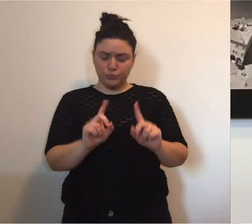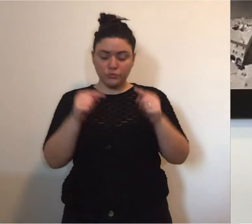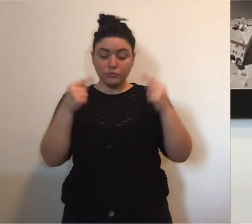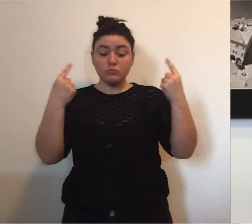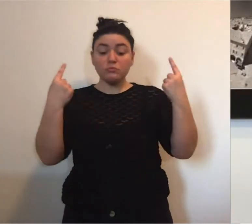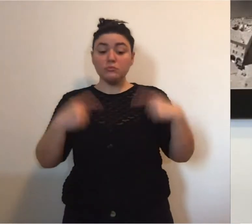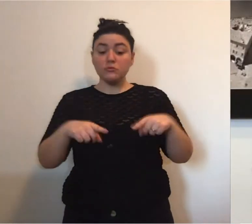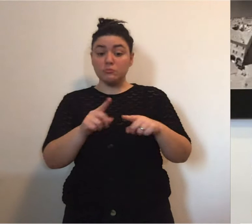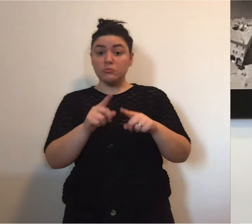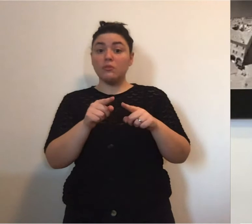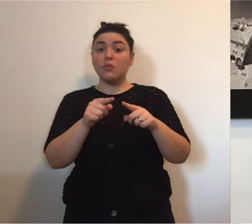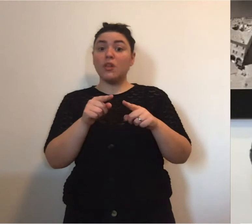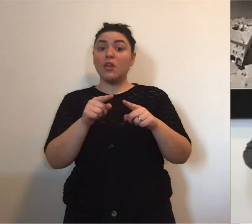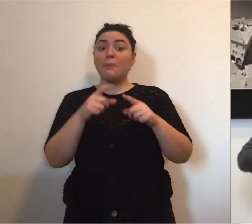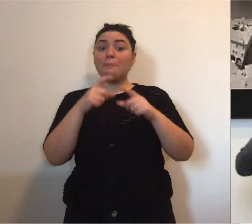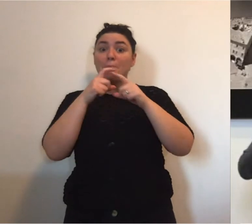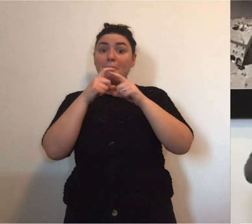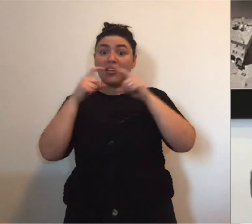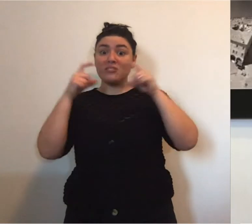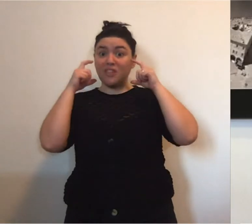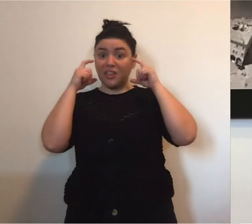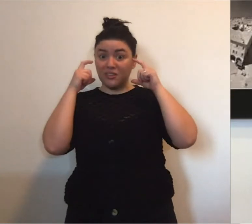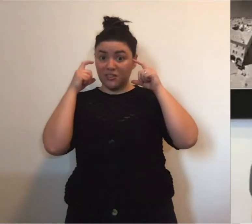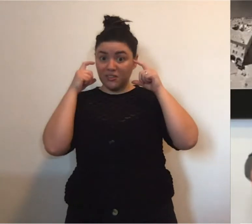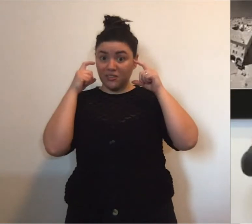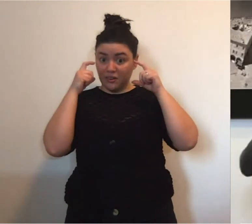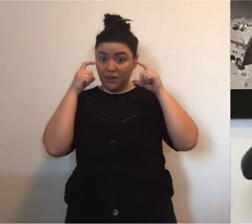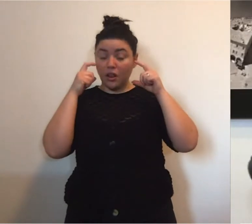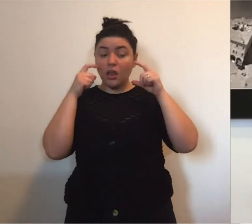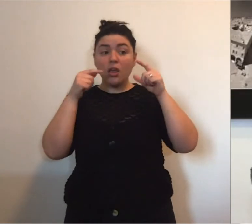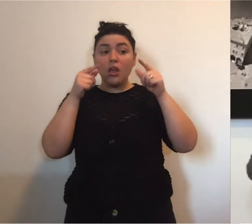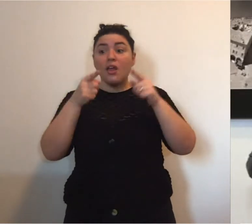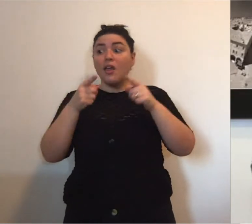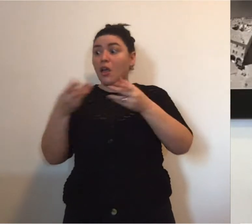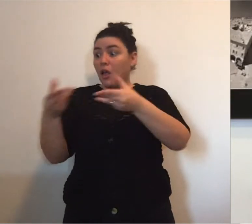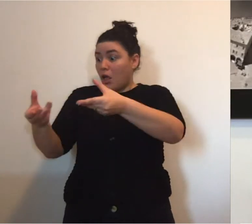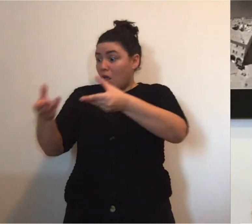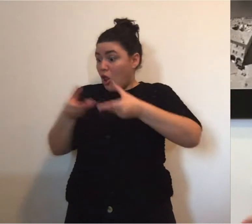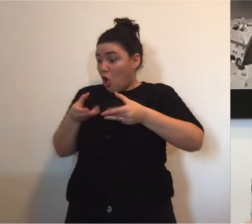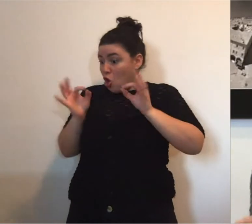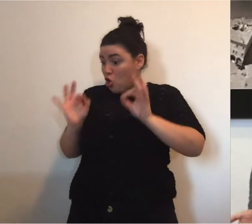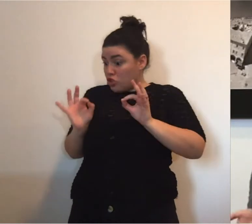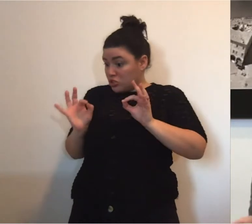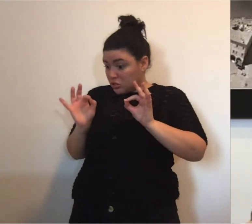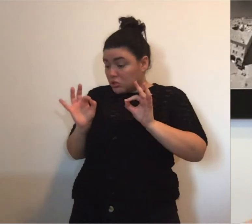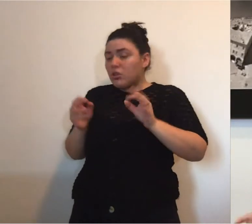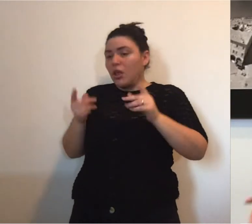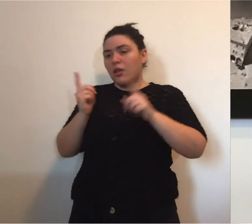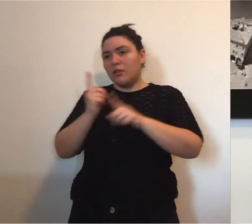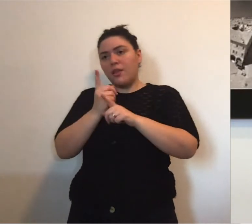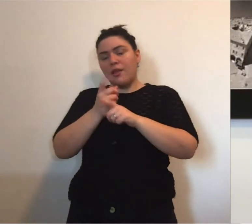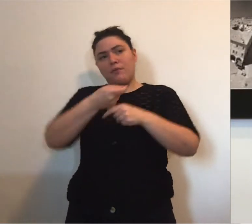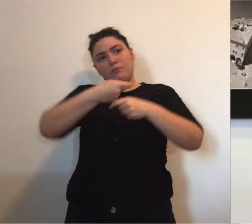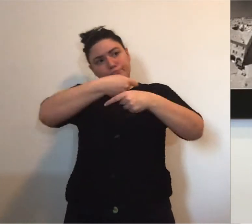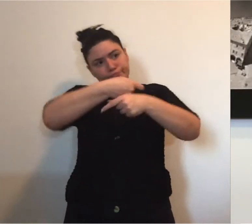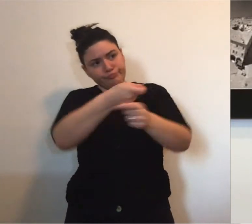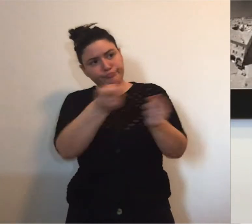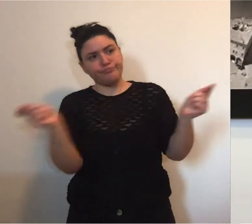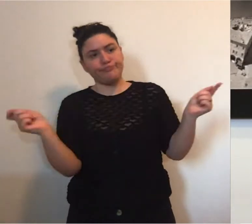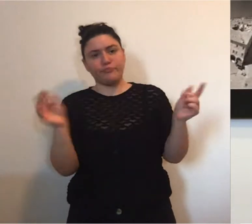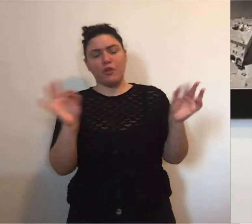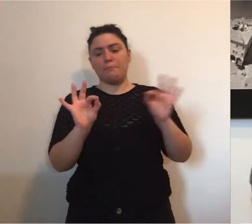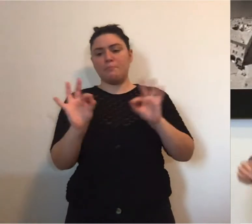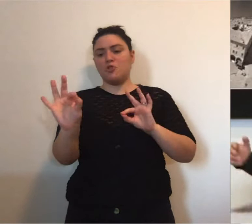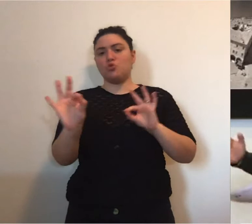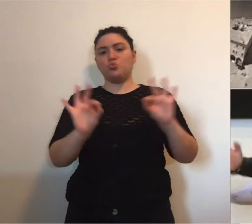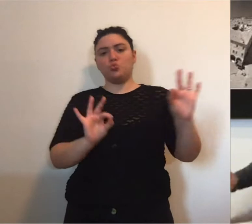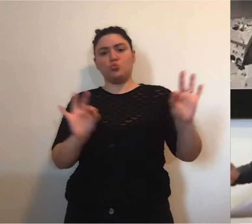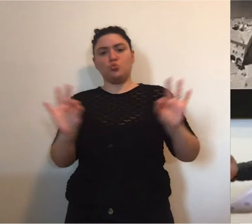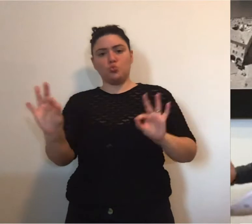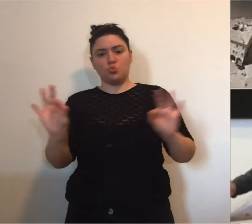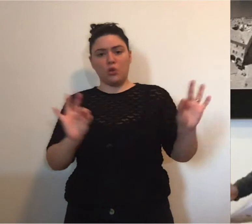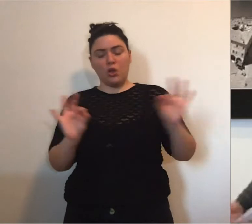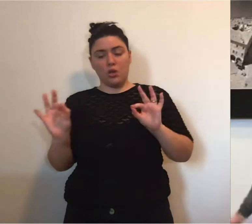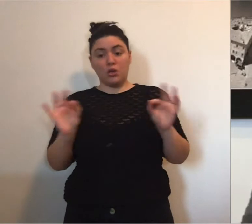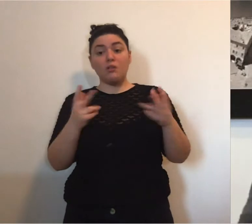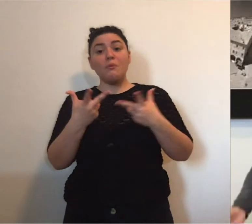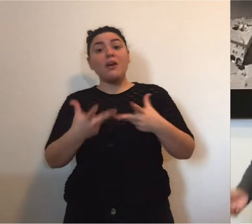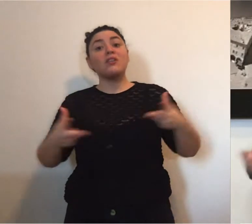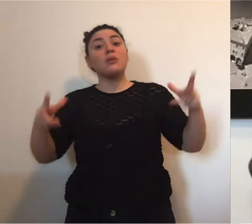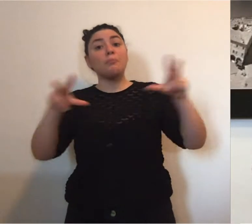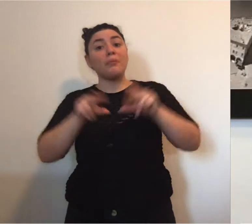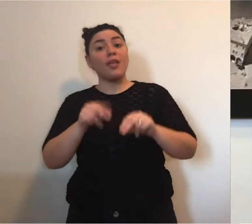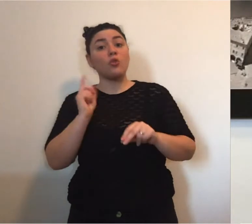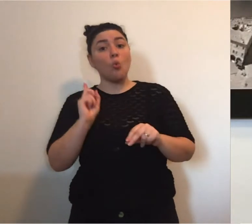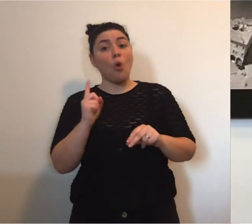eccetera eccetera. Quindi sostanzialmente di questo numero di mascherine noi cerchiamo di rendere questo utilizzo il più efficace